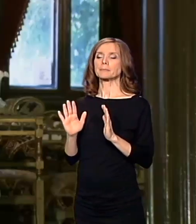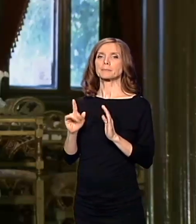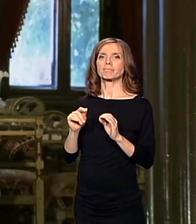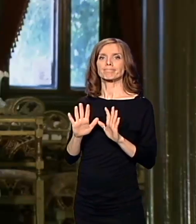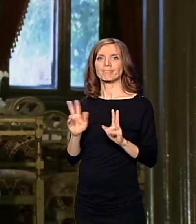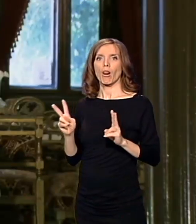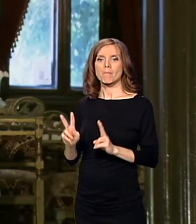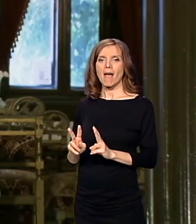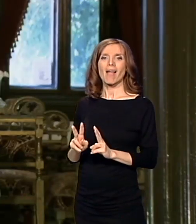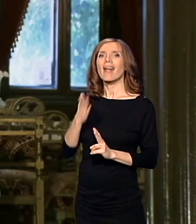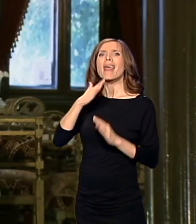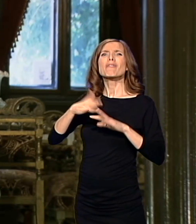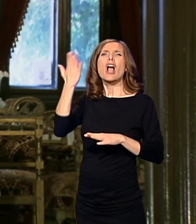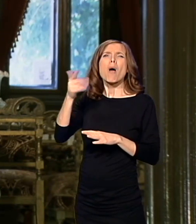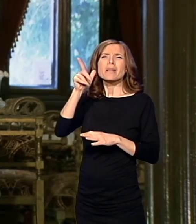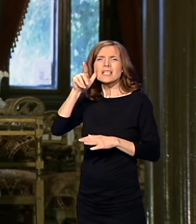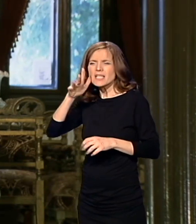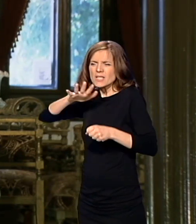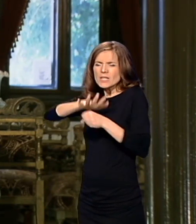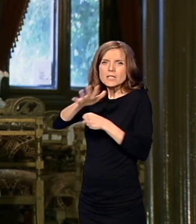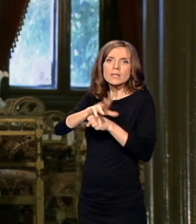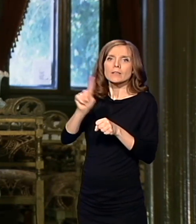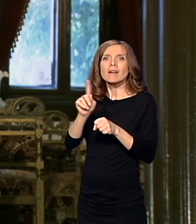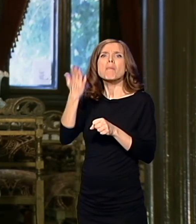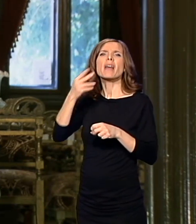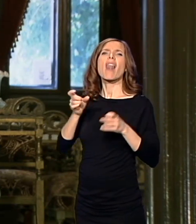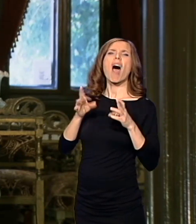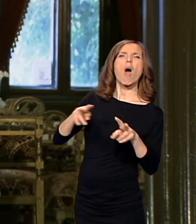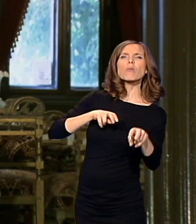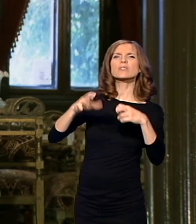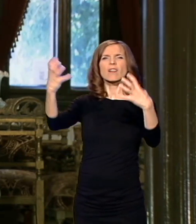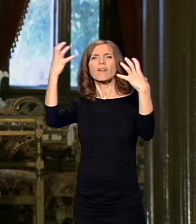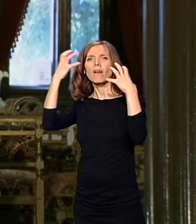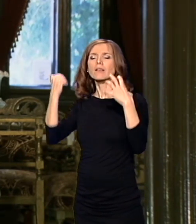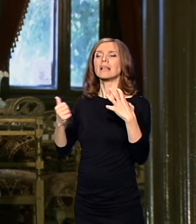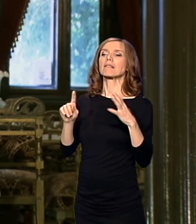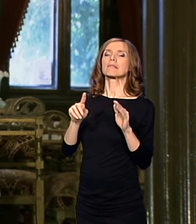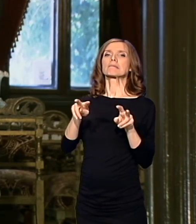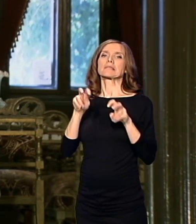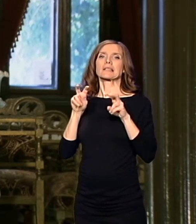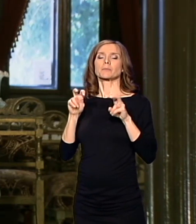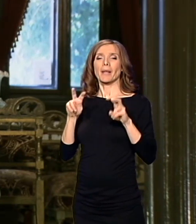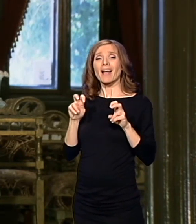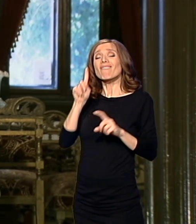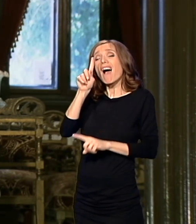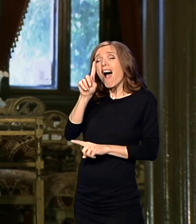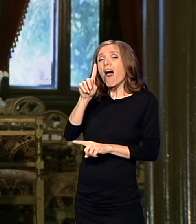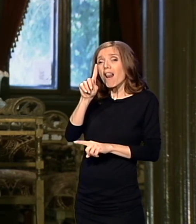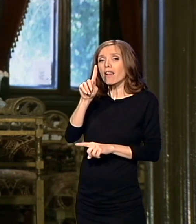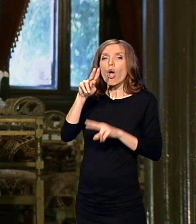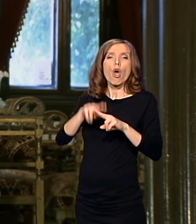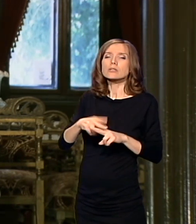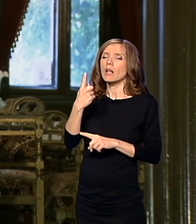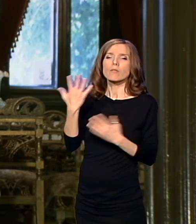Vrijema više represalija, sklanjaju se sa ulica, ali im je ostalo najznačajniji moment da